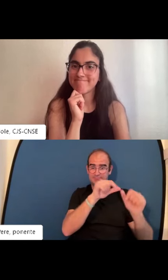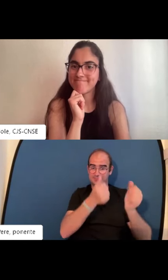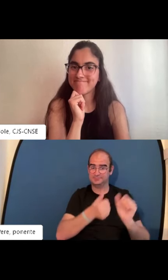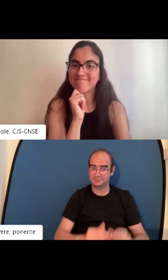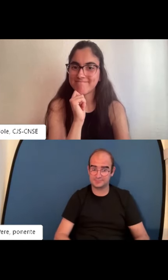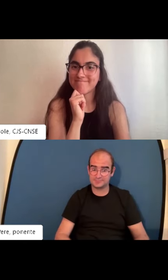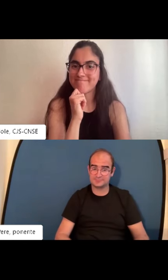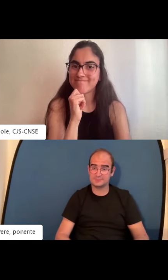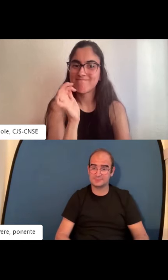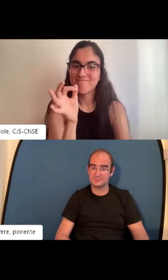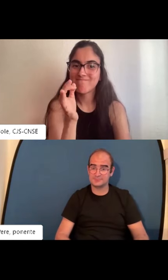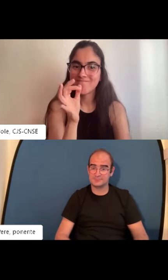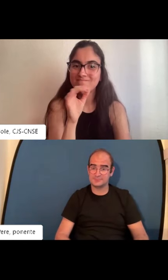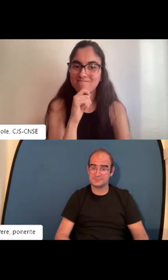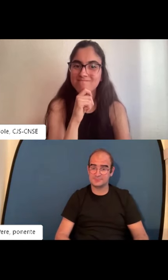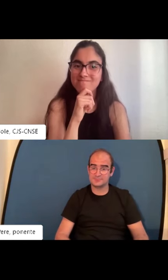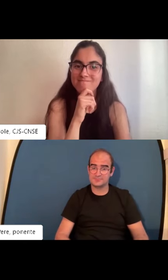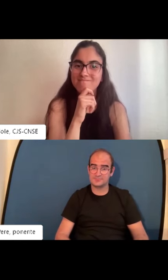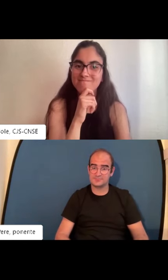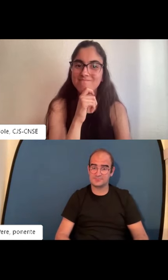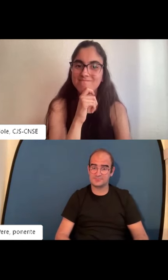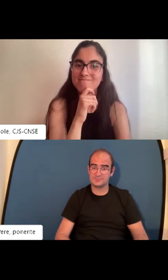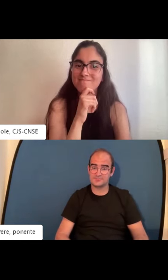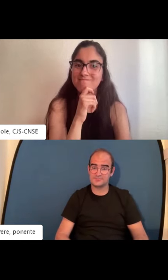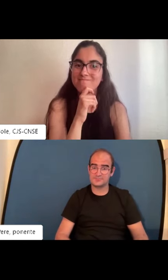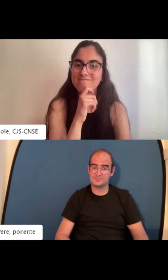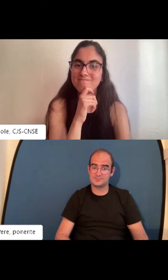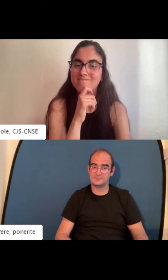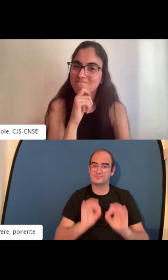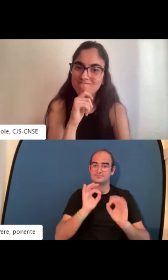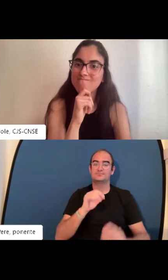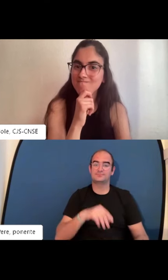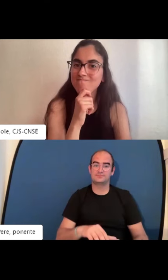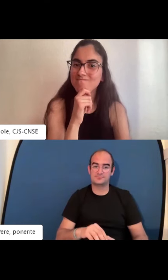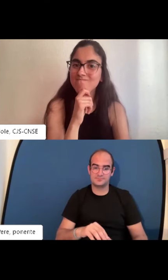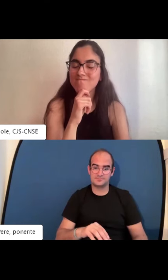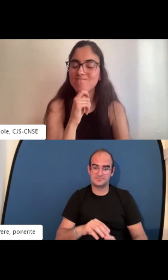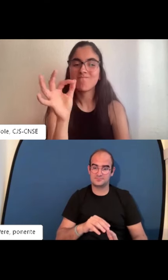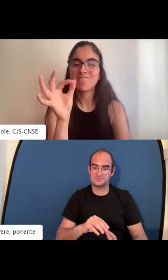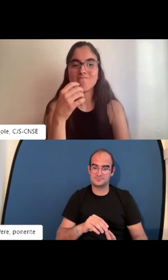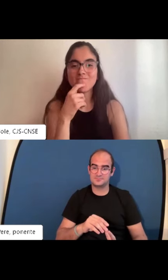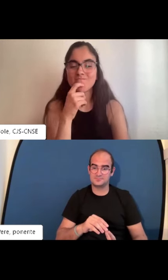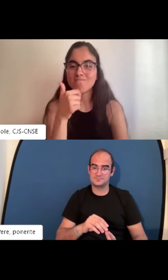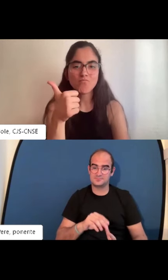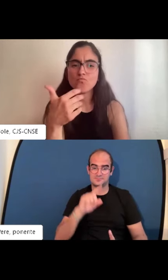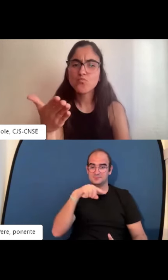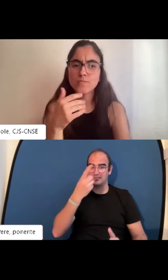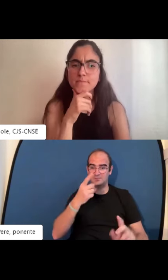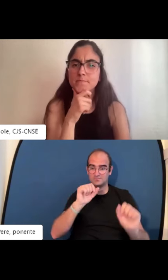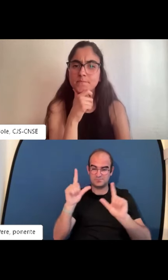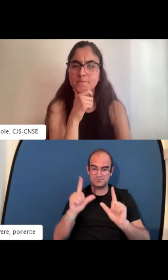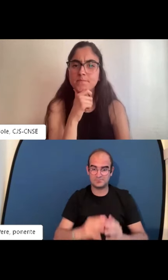podemos pedir que nos redacten una carta de presentación y ChatGPT nos la ofrece en un momento